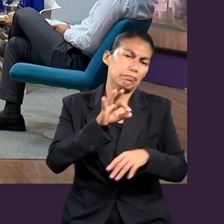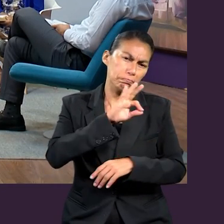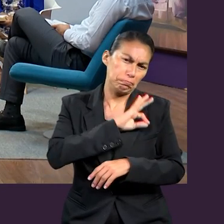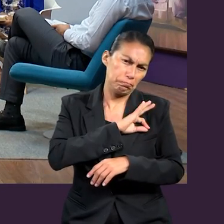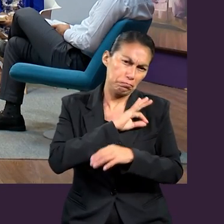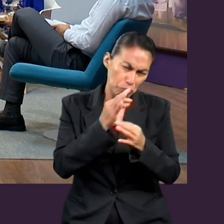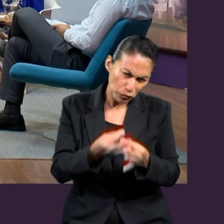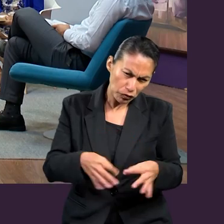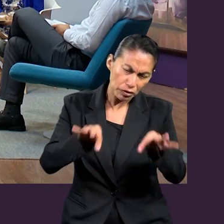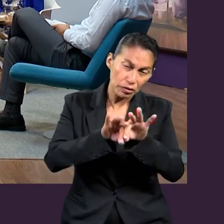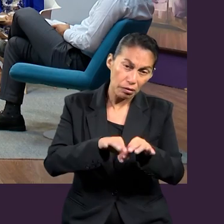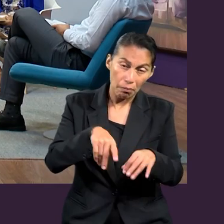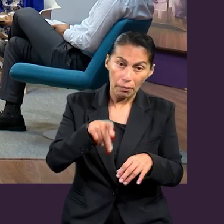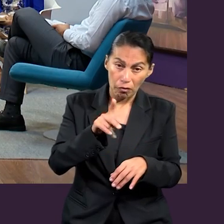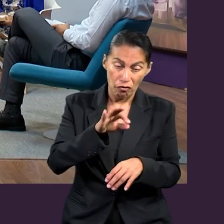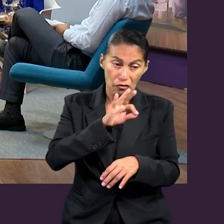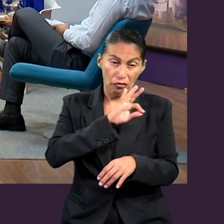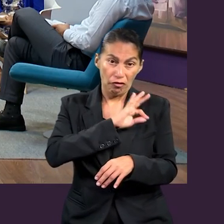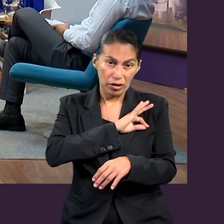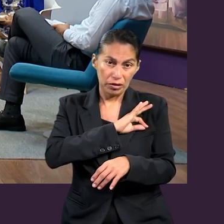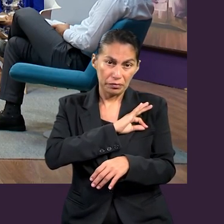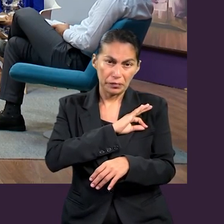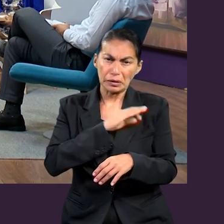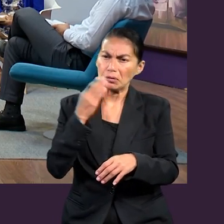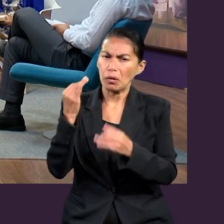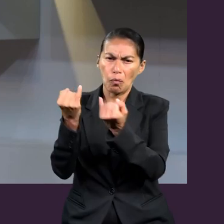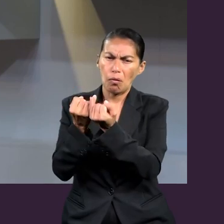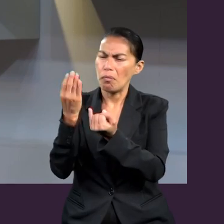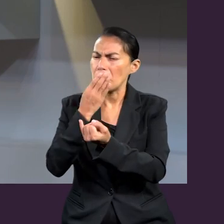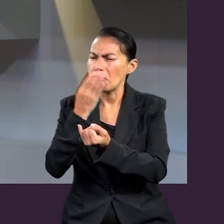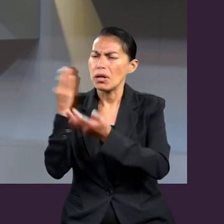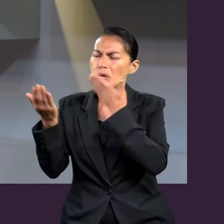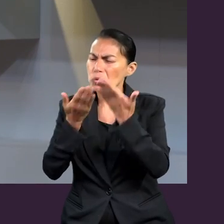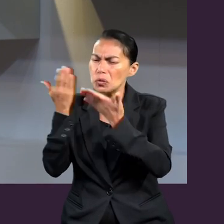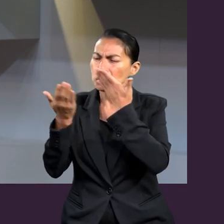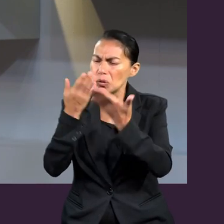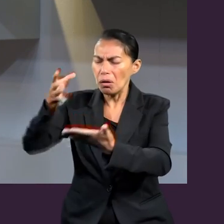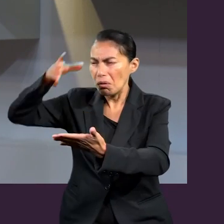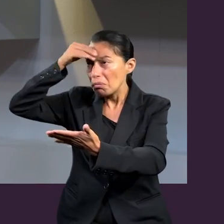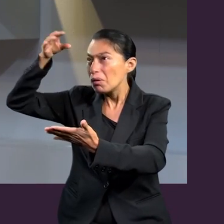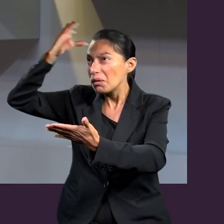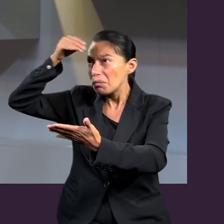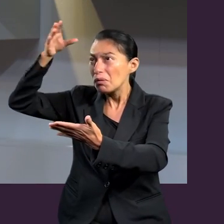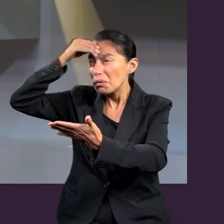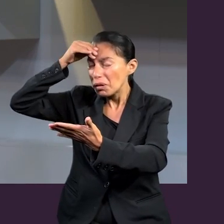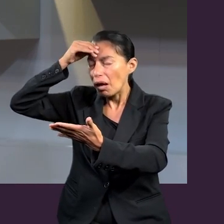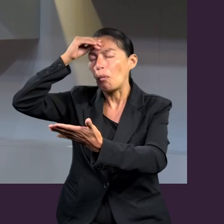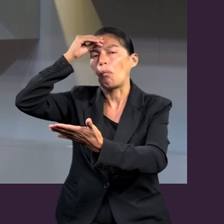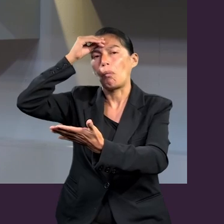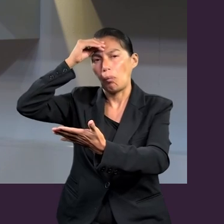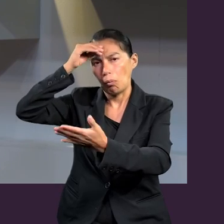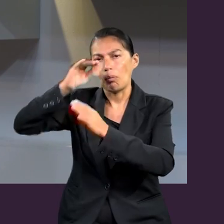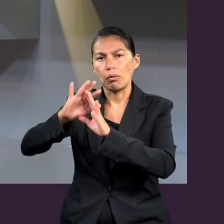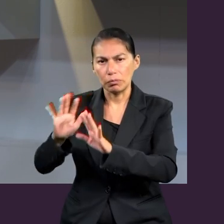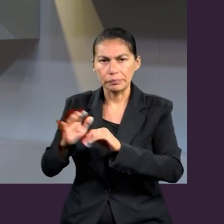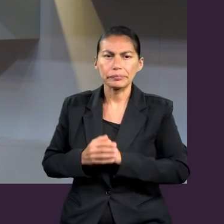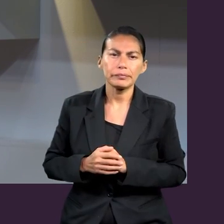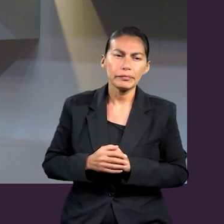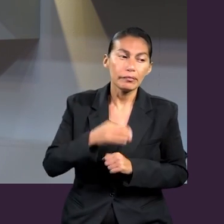pero la fe debe ser acompañada, sustentada con un conocimiento. Es responsabilidad de los miembros de la iglesia